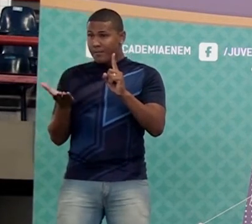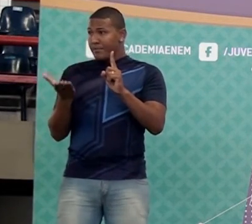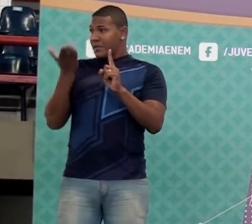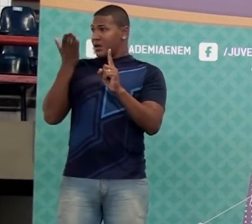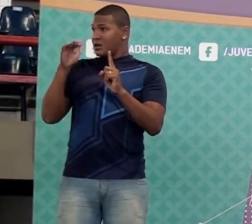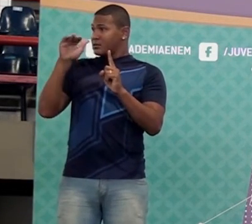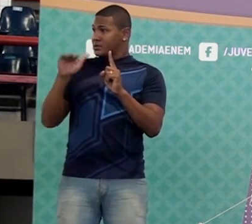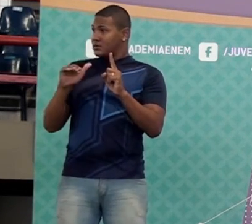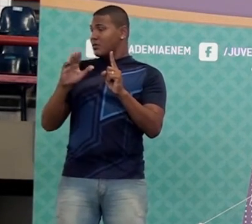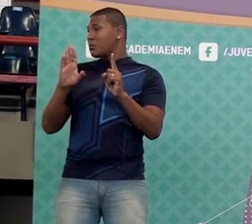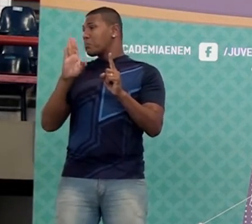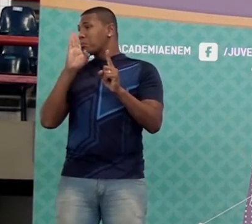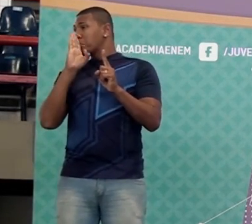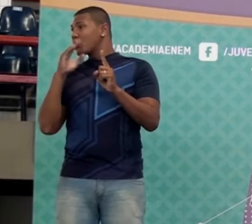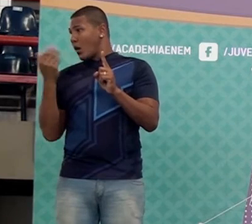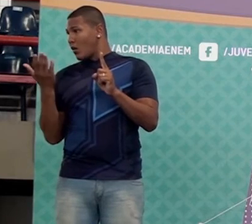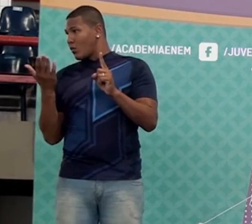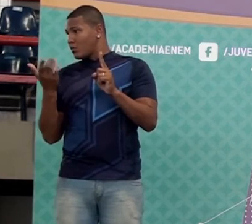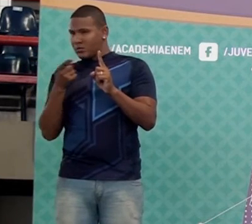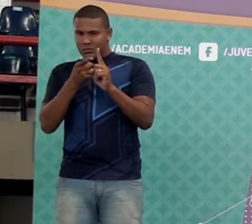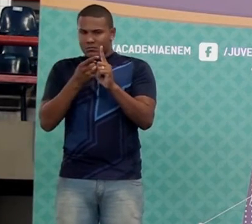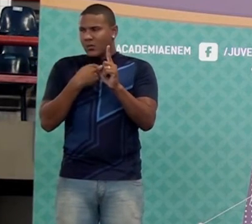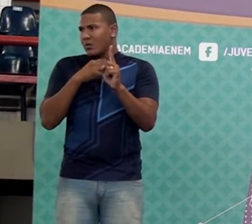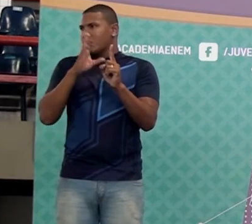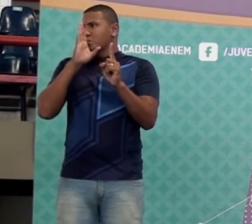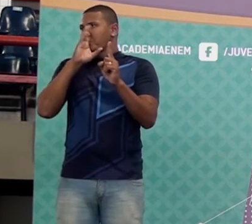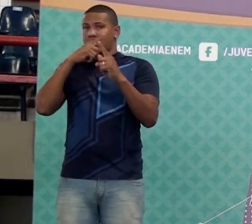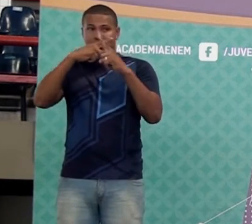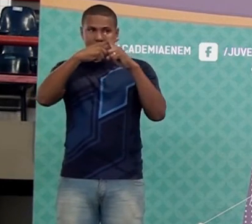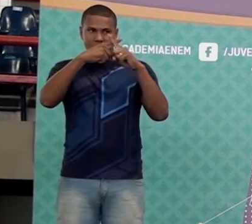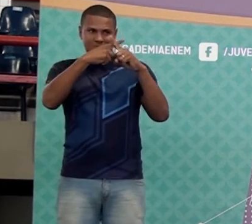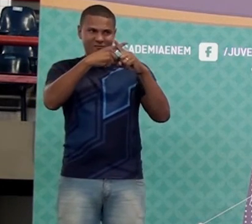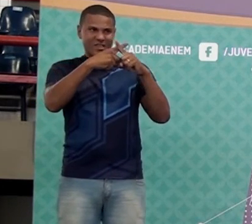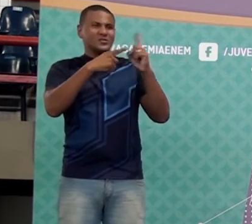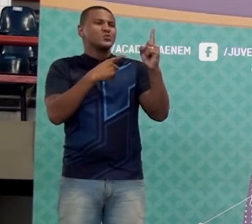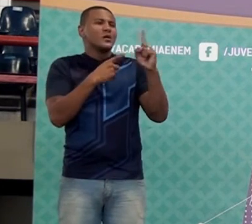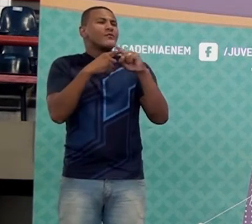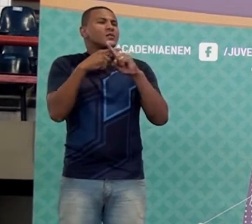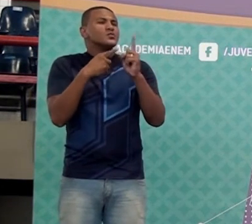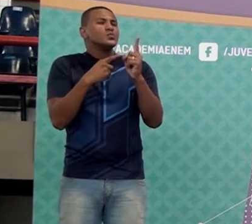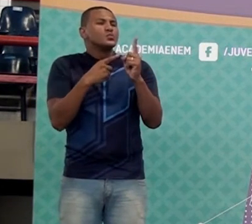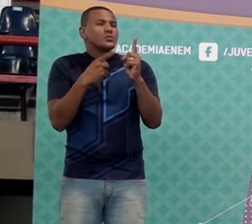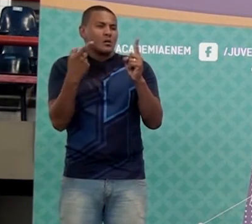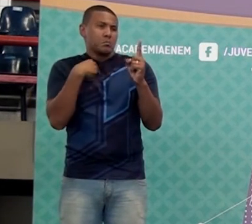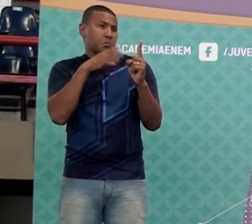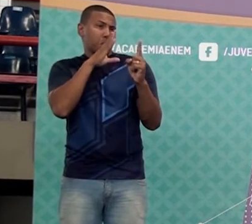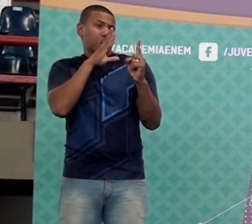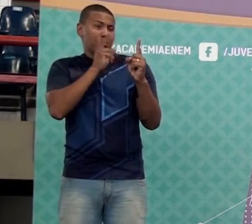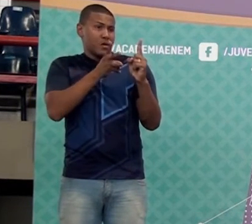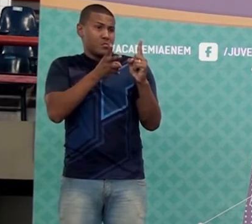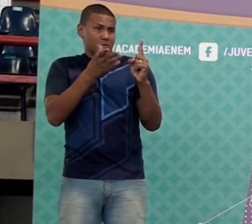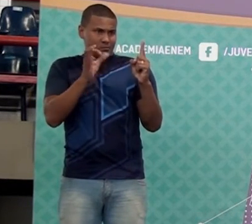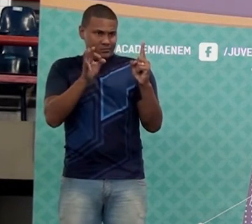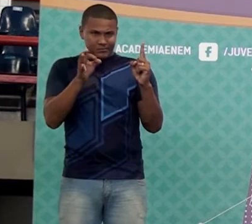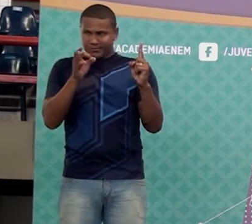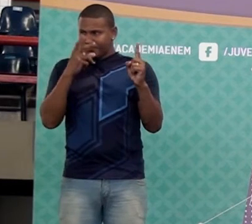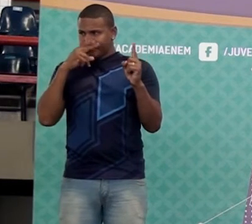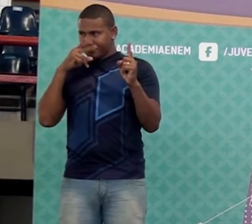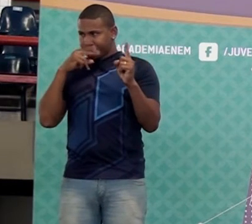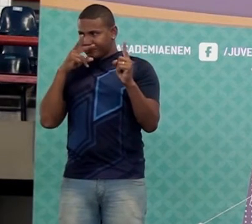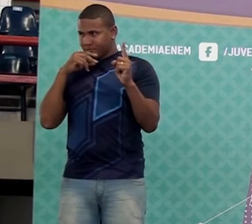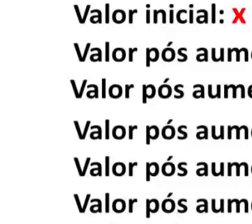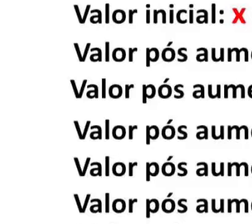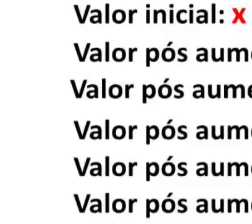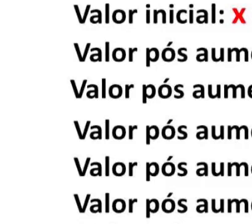aumenta nem diminui? Multiplicando por um. Não aumenta nem diminui. Mas se eu quero aumentar oito por cento, eu vou